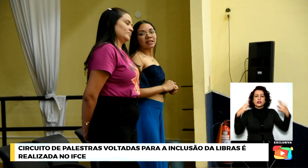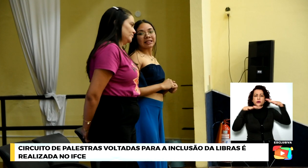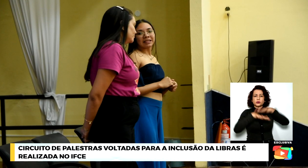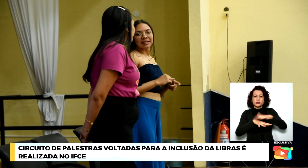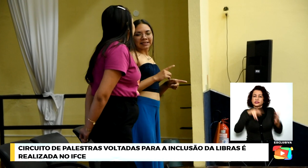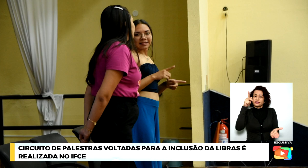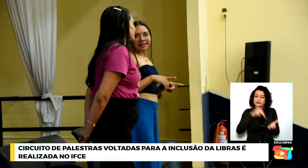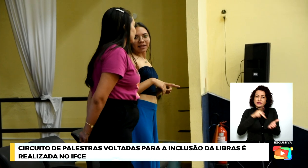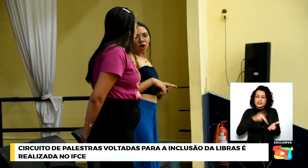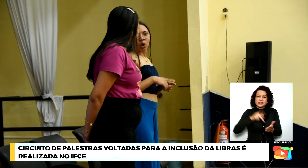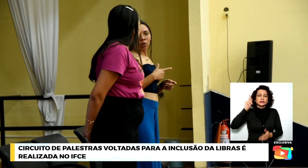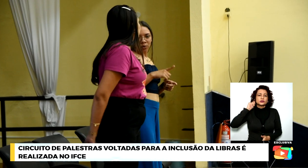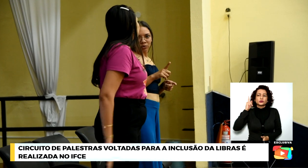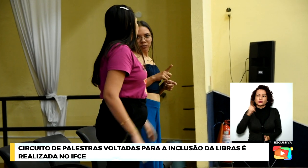incluir os surdos em seu meio.